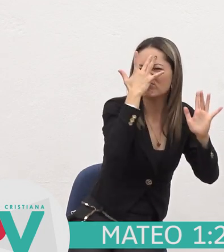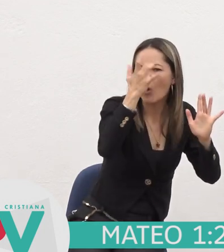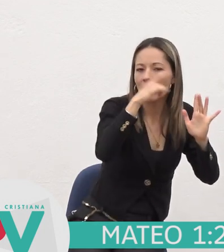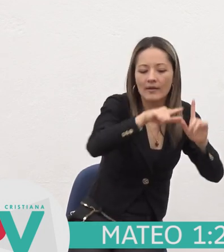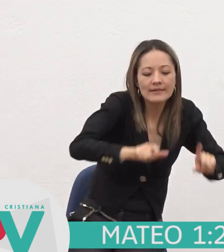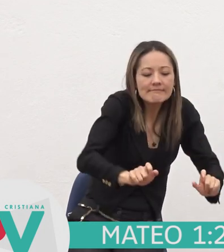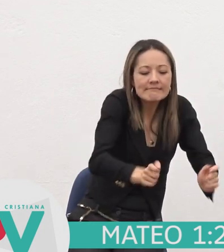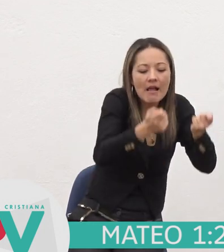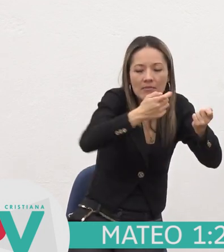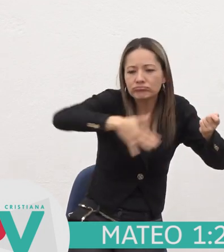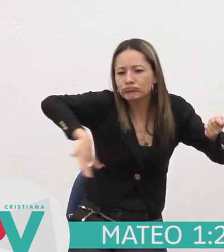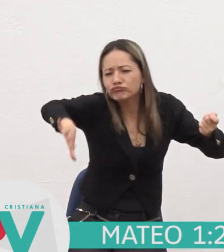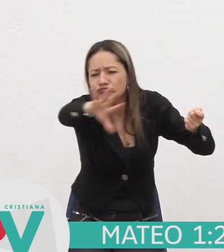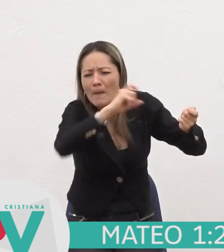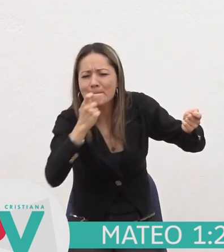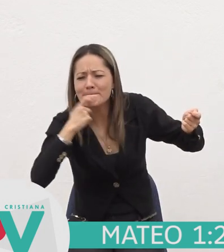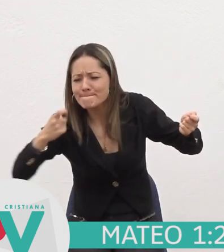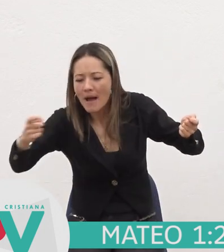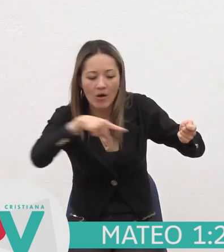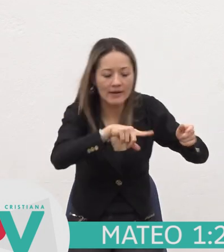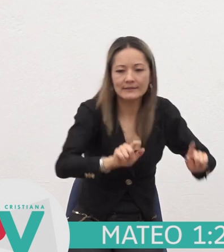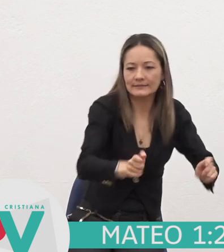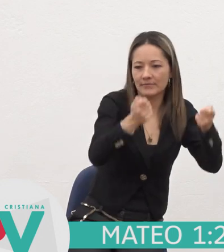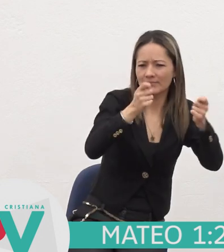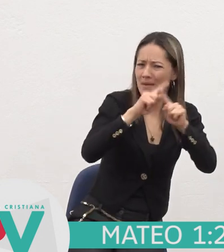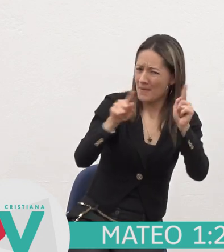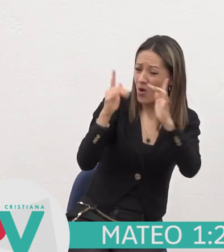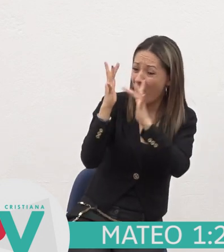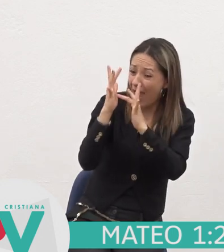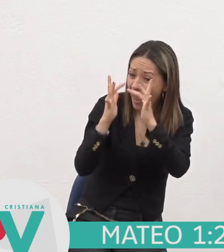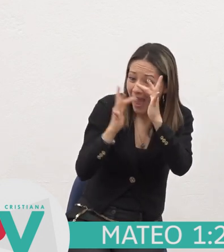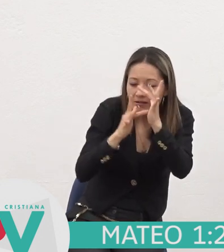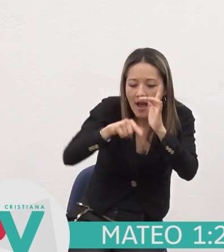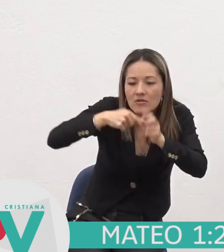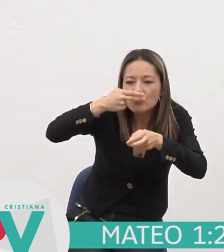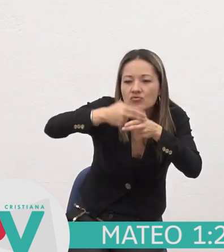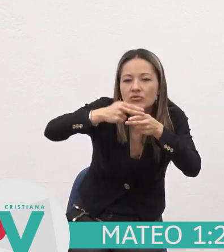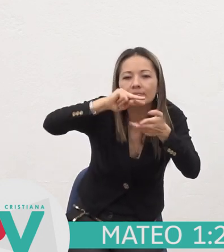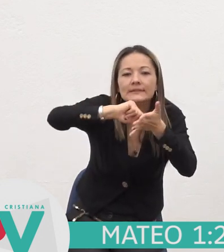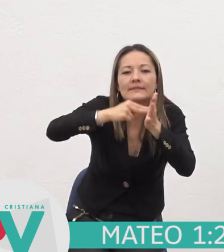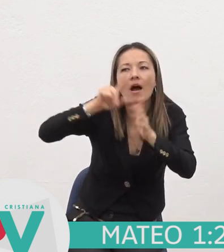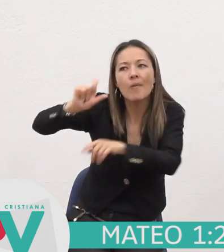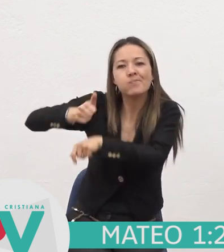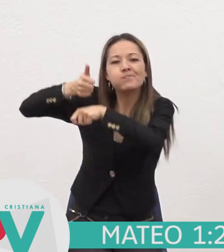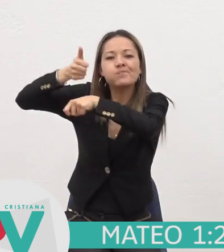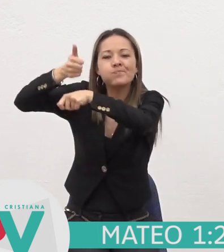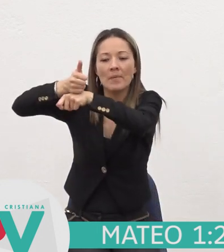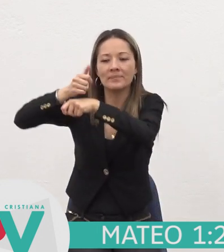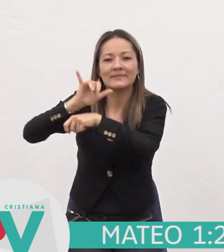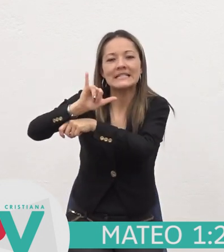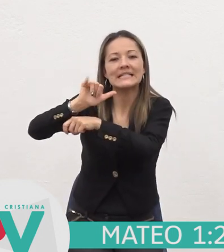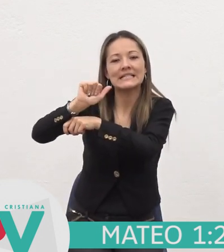Y dice Jesús Significa El nombre de Jesús Significa El señor Yahvé Salva